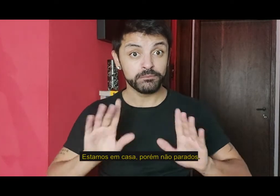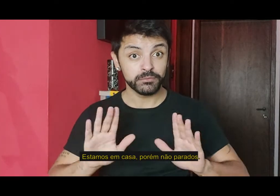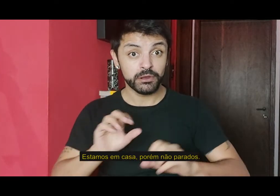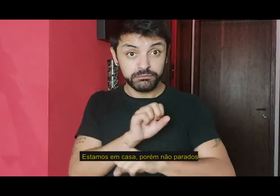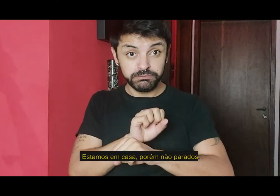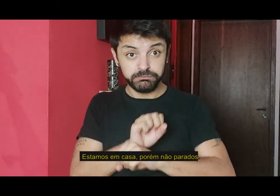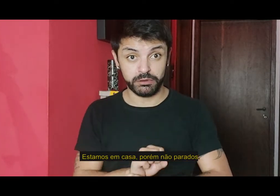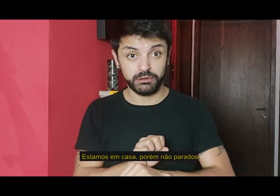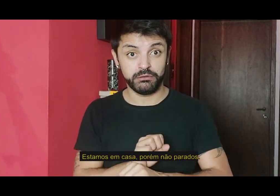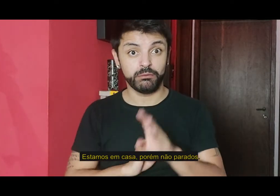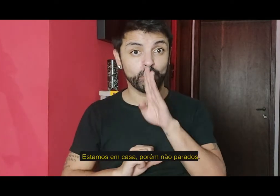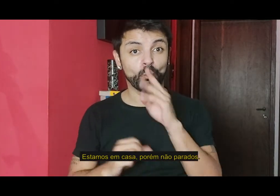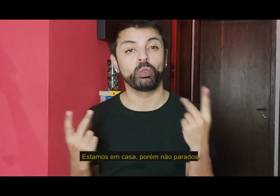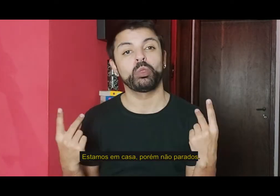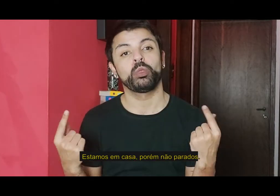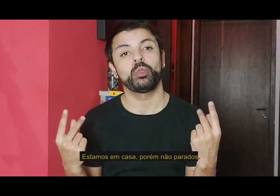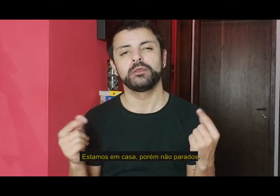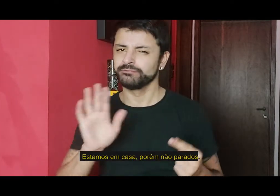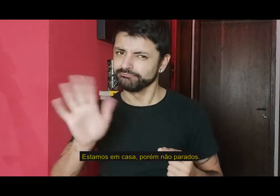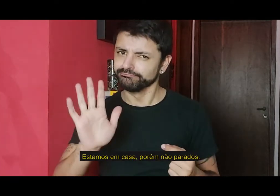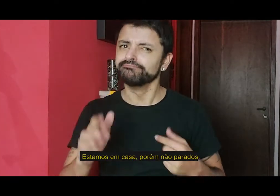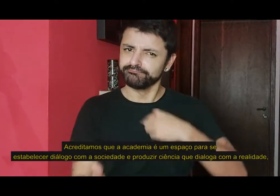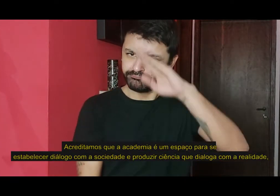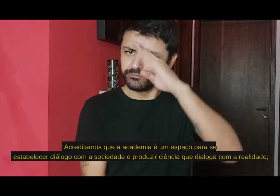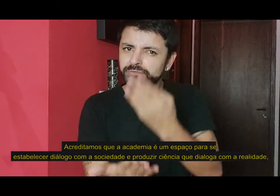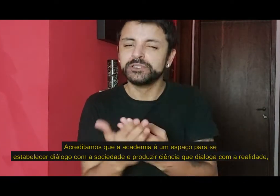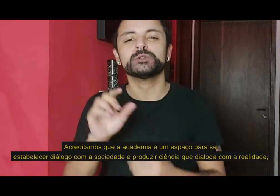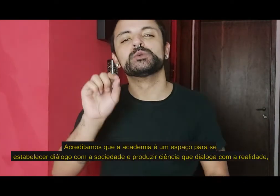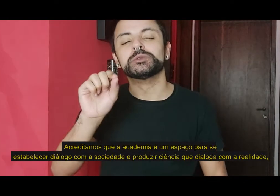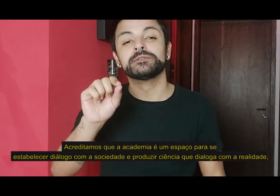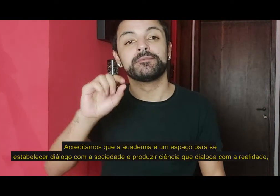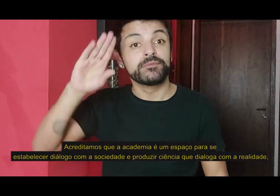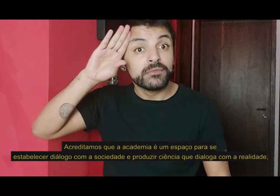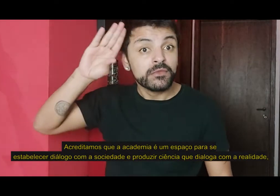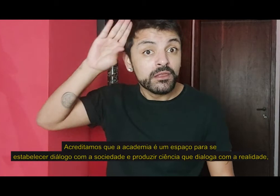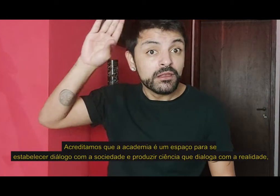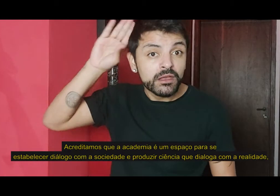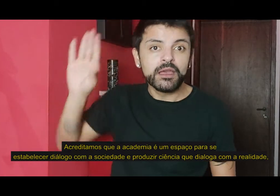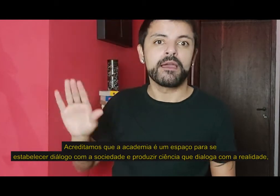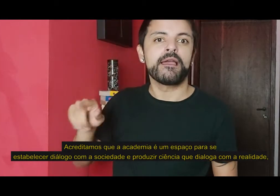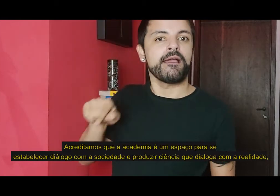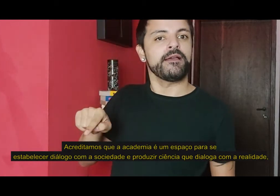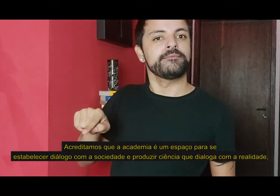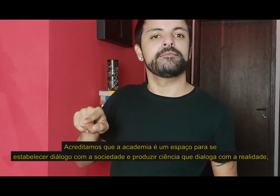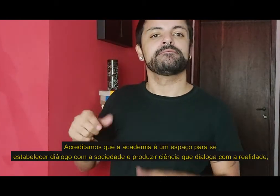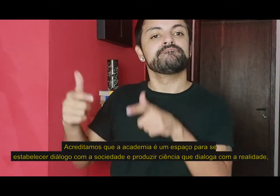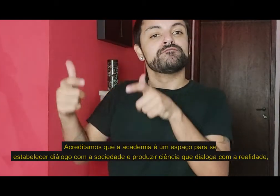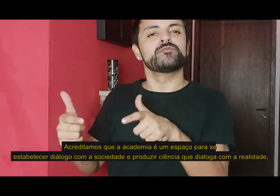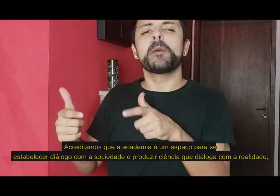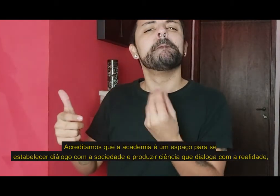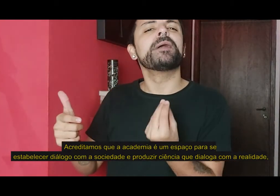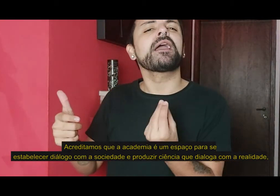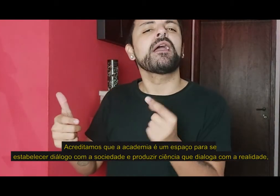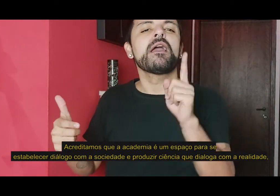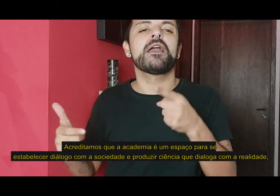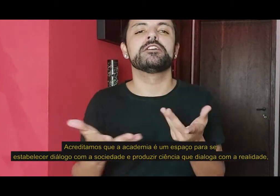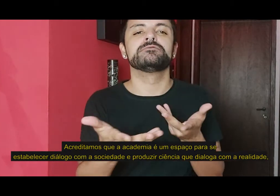casa, porém não parados. Acreditamos que a academia é um espaço para se estabelecer